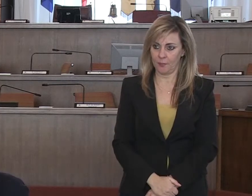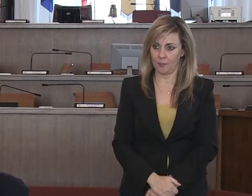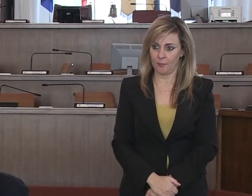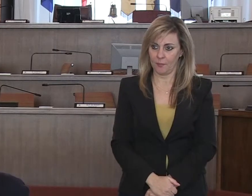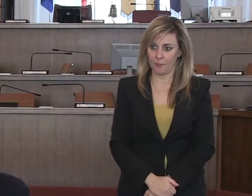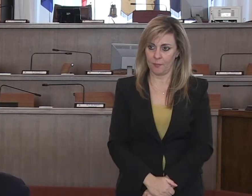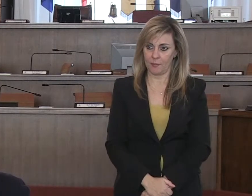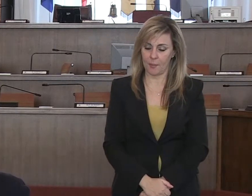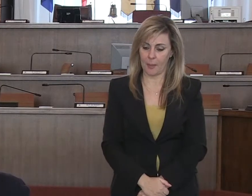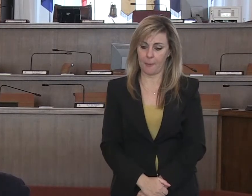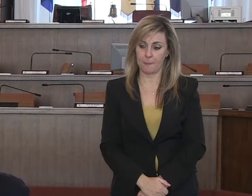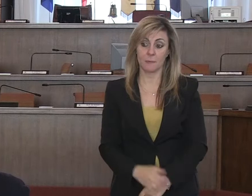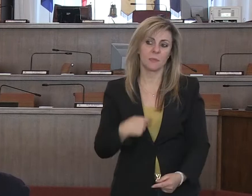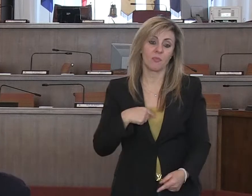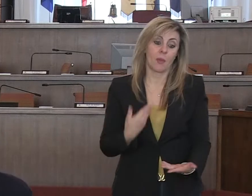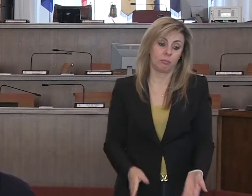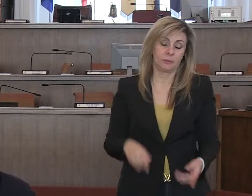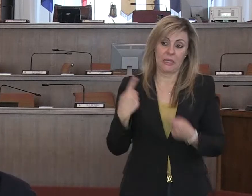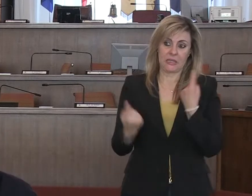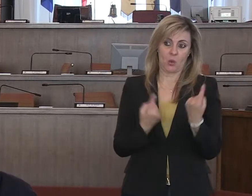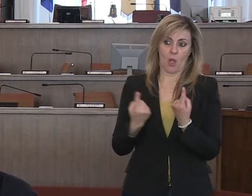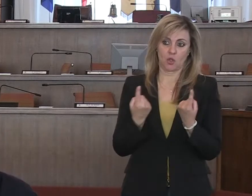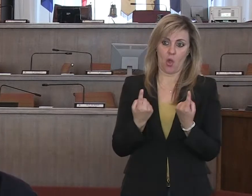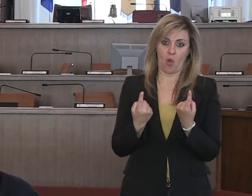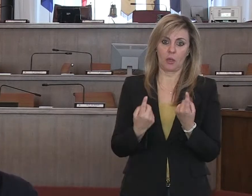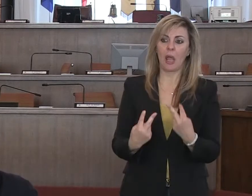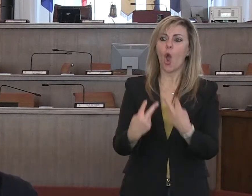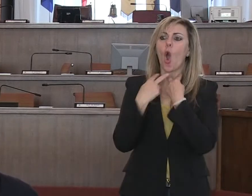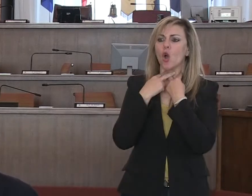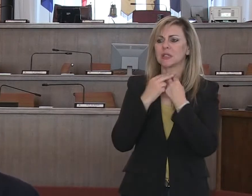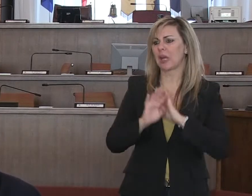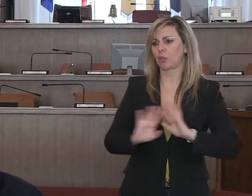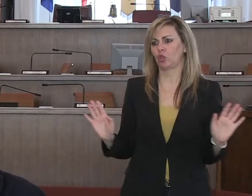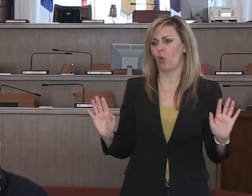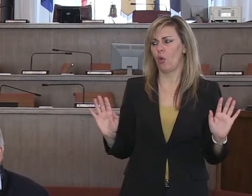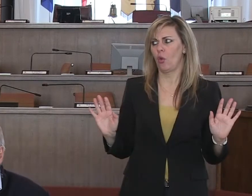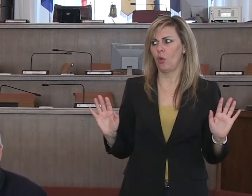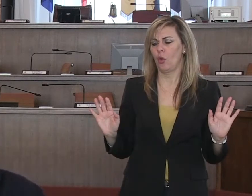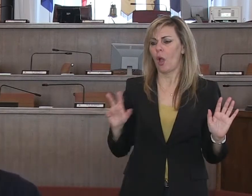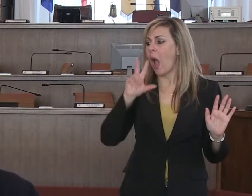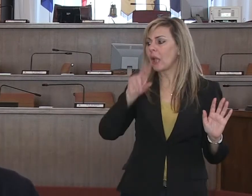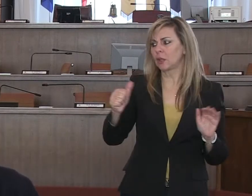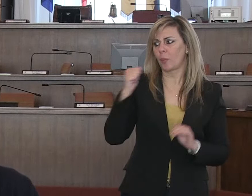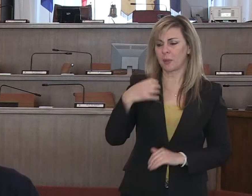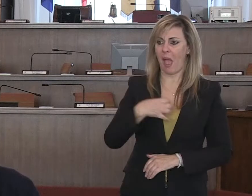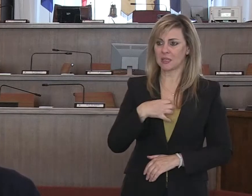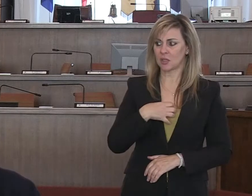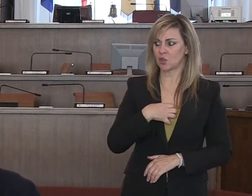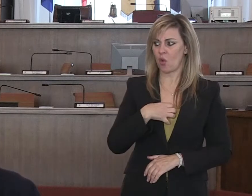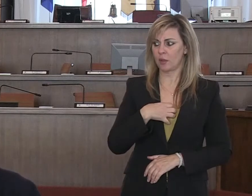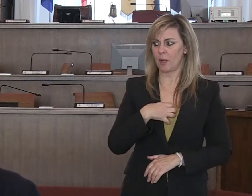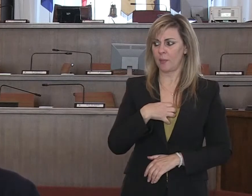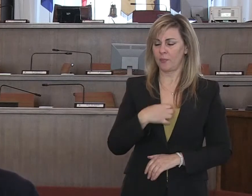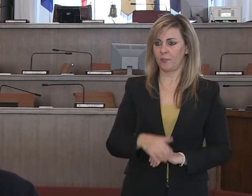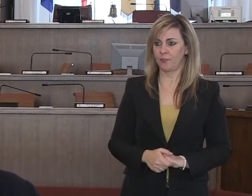Quindi la situazione ci ha costretto, come diceva l'assessore, a far sì